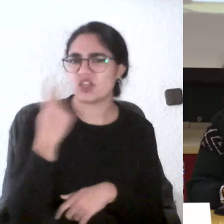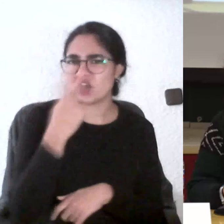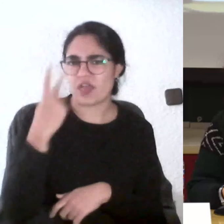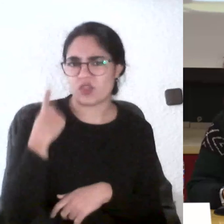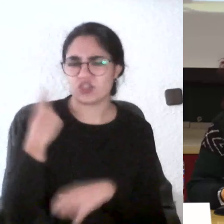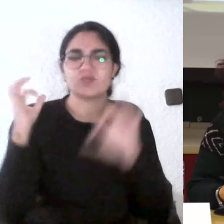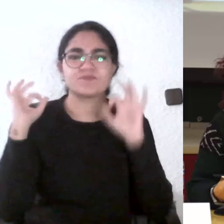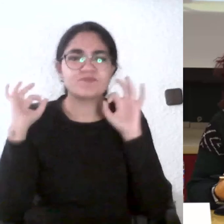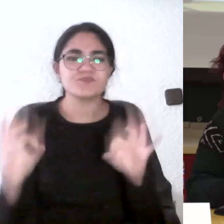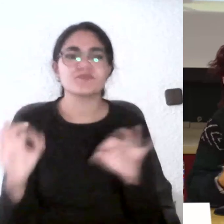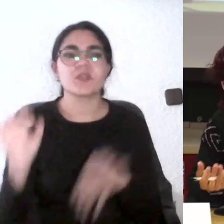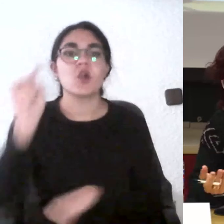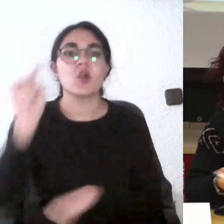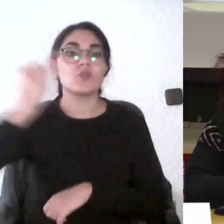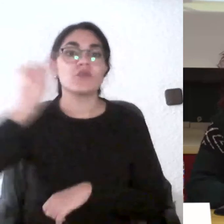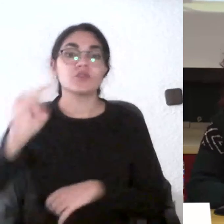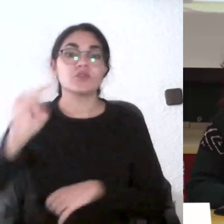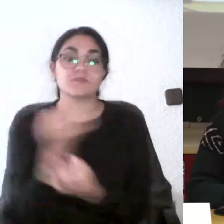profesores cuando los alumnos lo rellenan